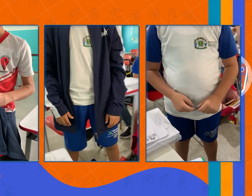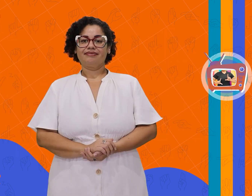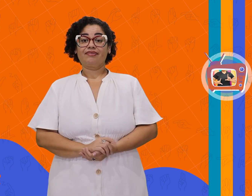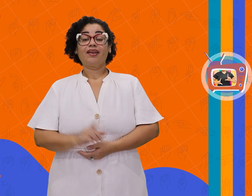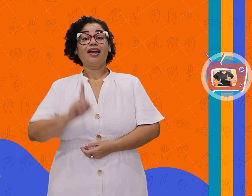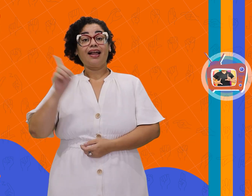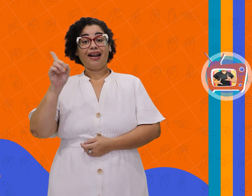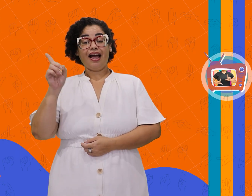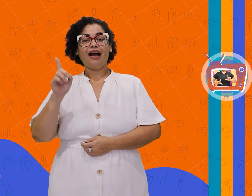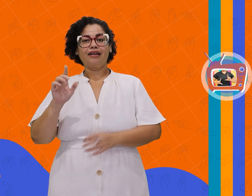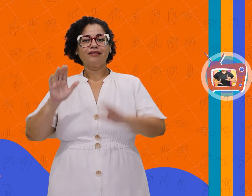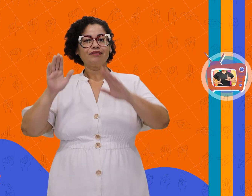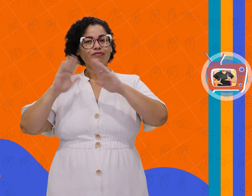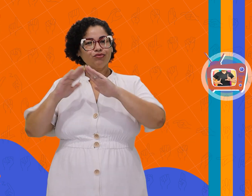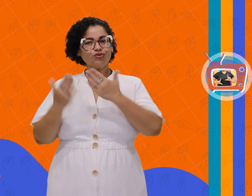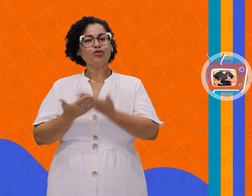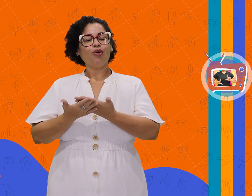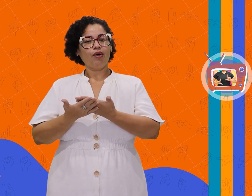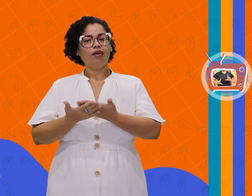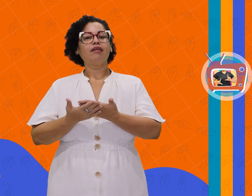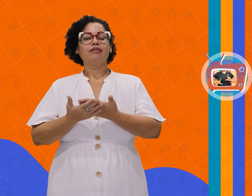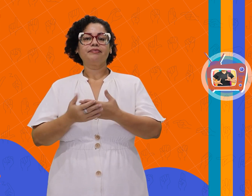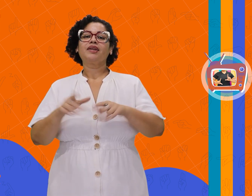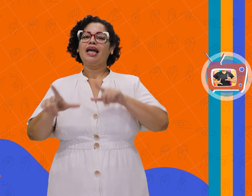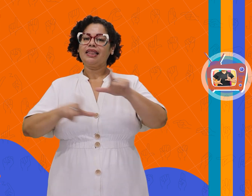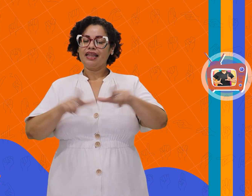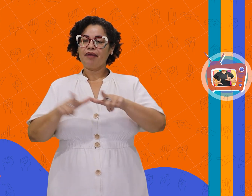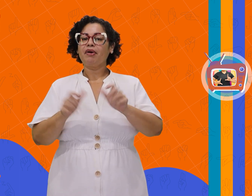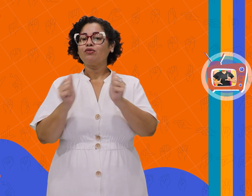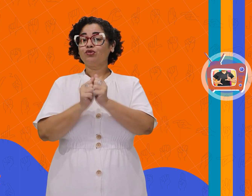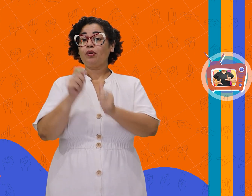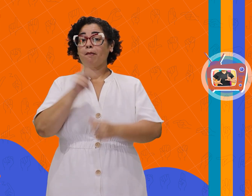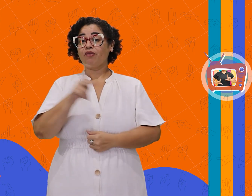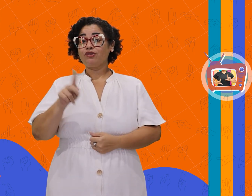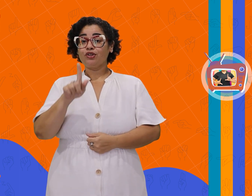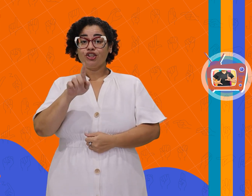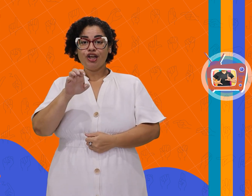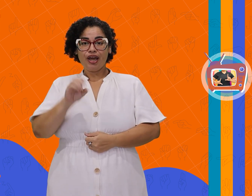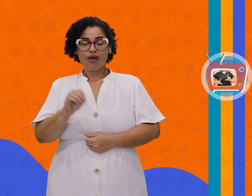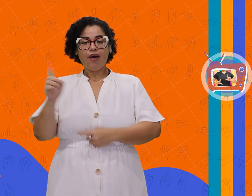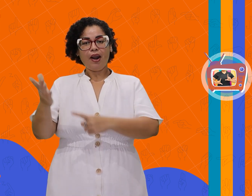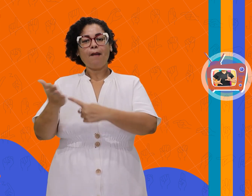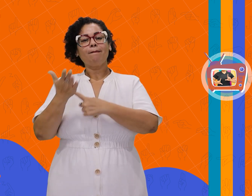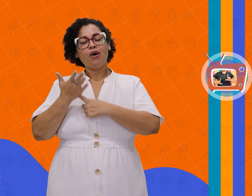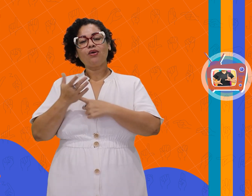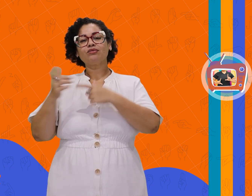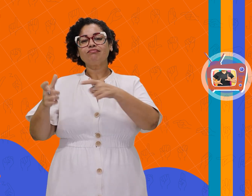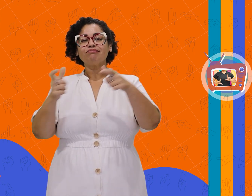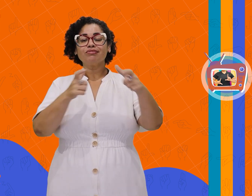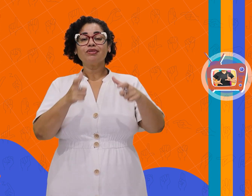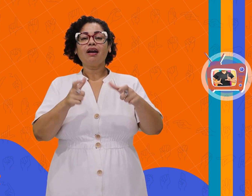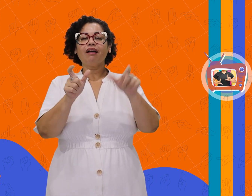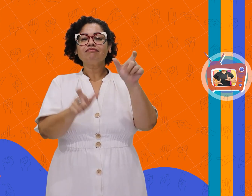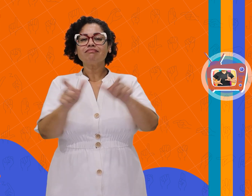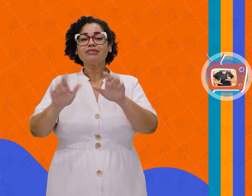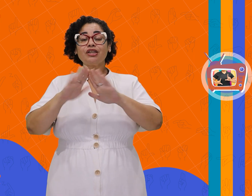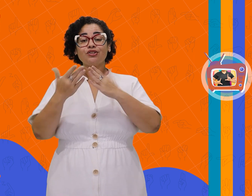Lá na instituição, também trabalha a professora Gel, que vai nos mostrar as dependências da escola municipal